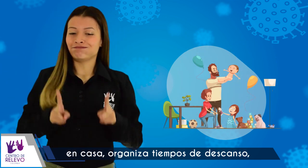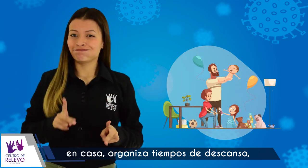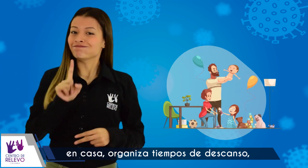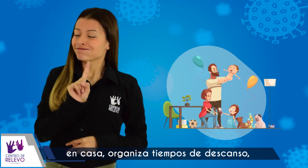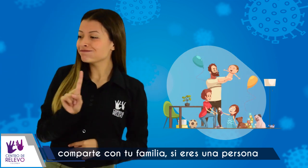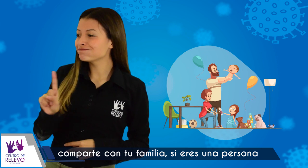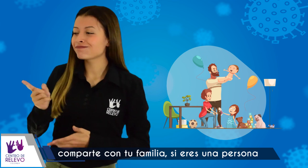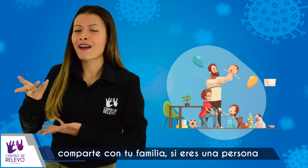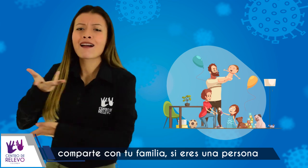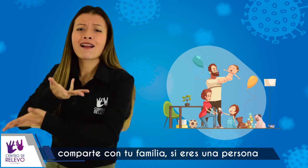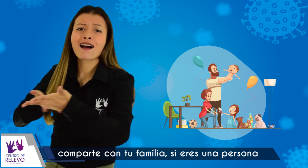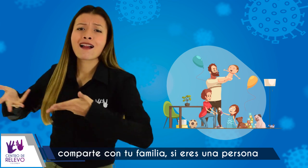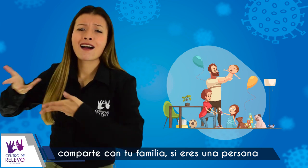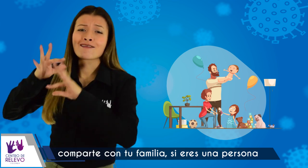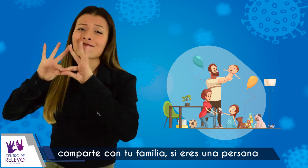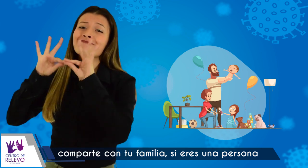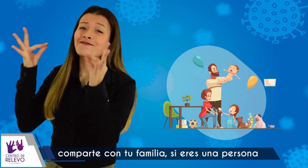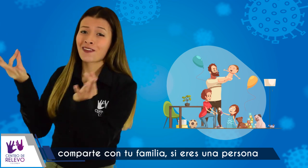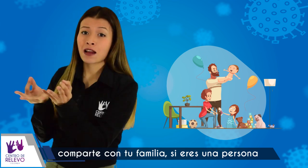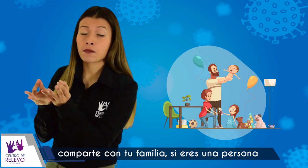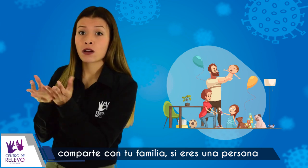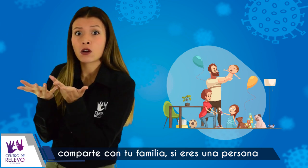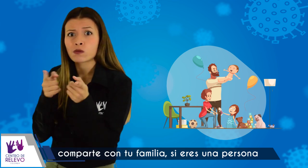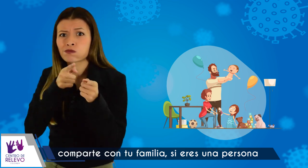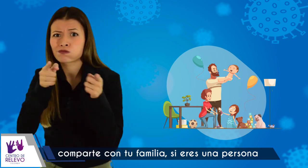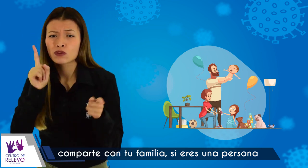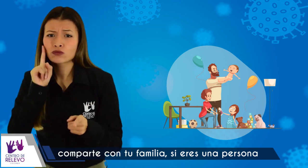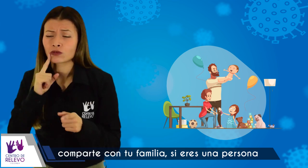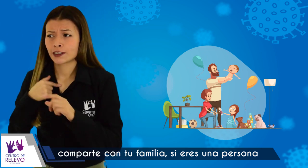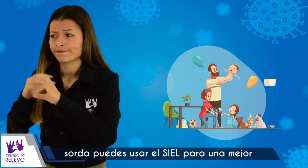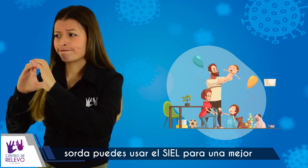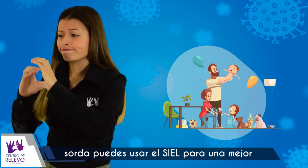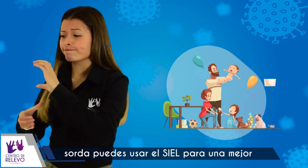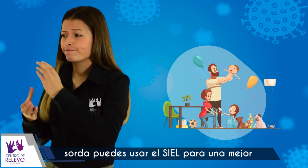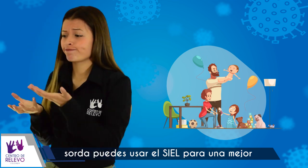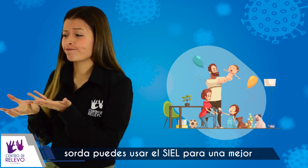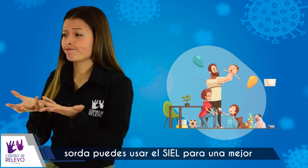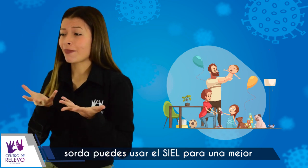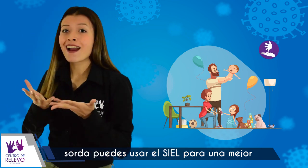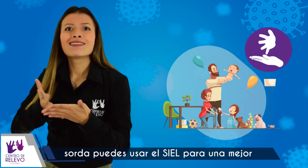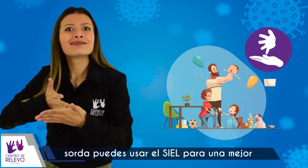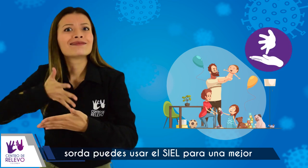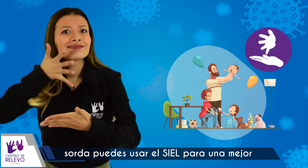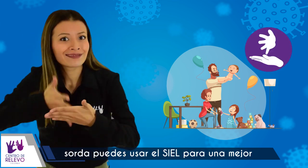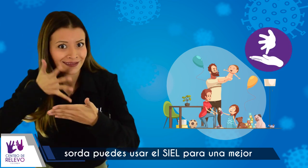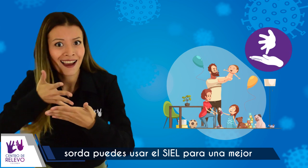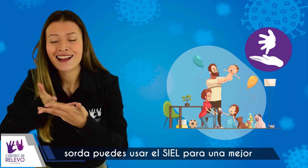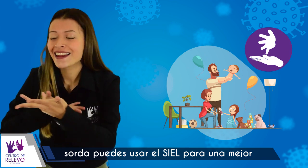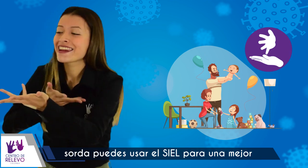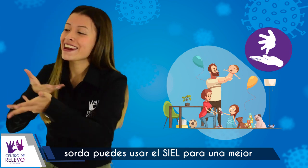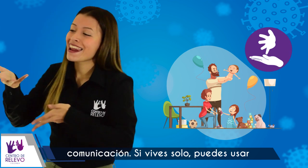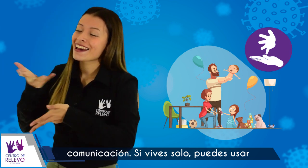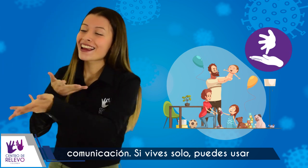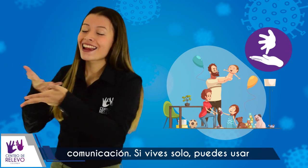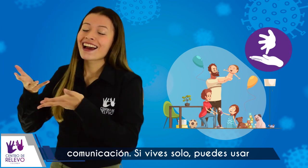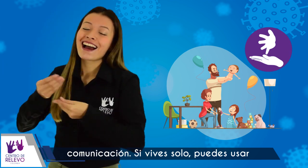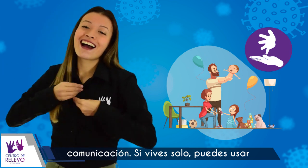Comparte con tu familia. Si eres una persona sorda, puedes usar el Ciel para una mejor comunicación.